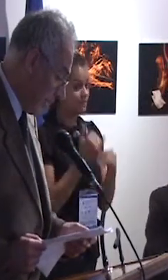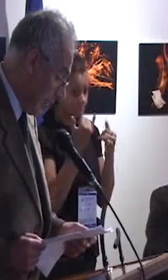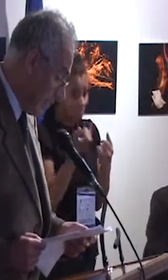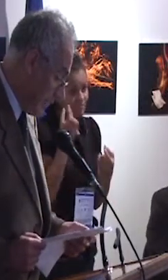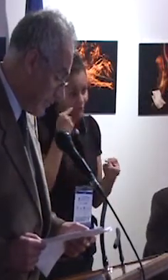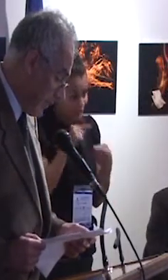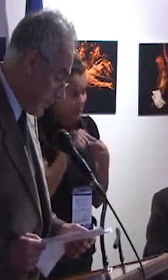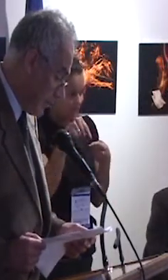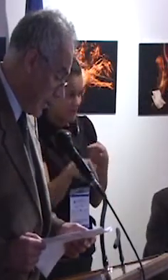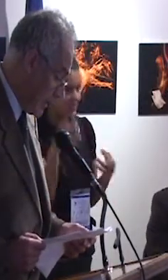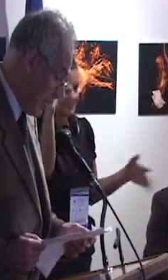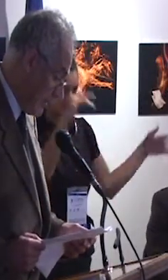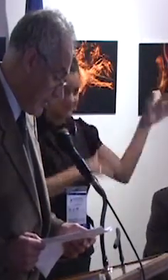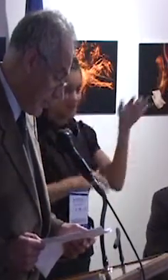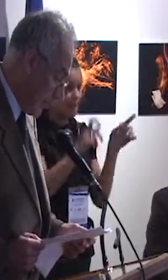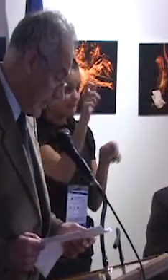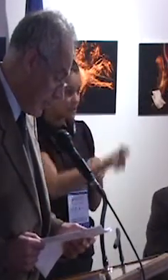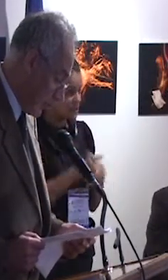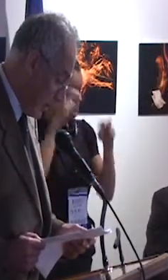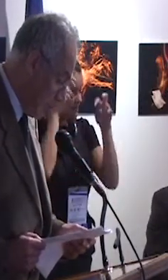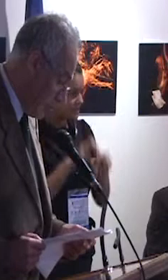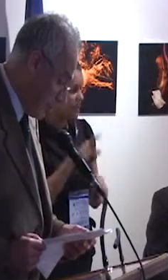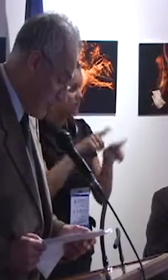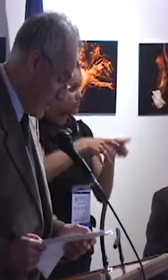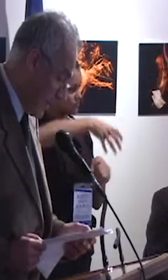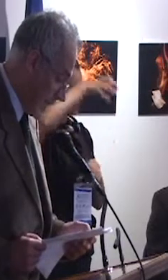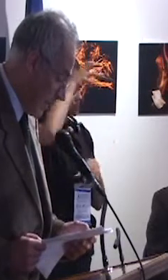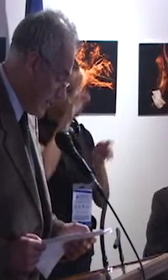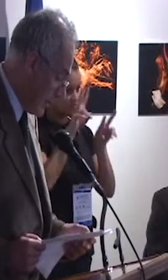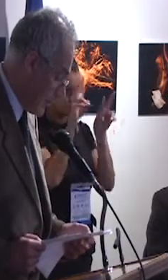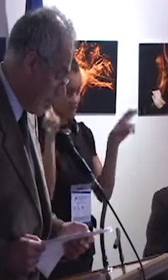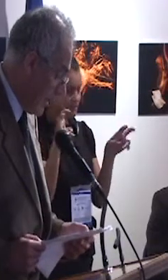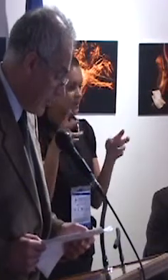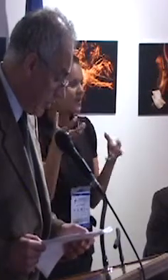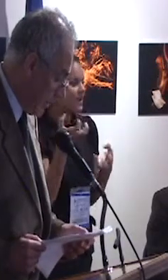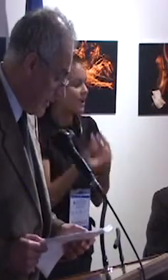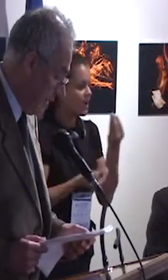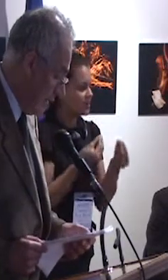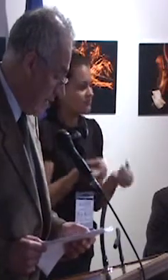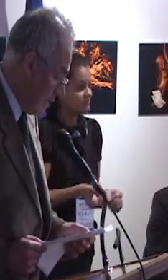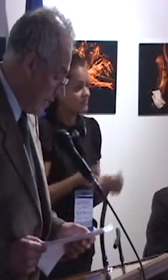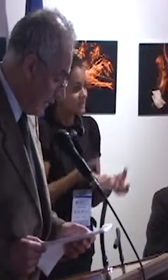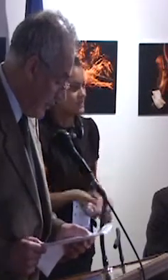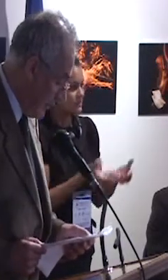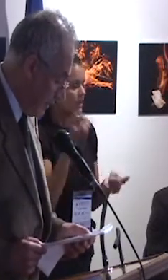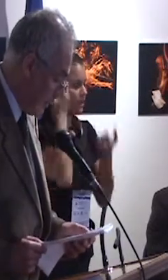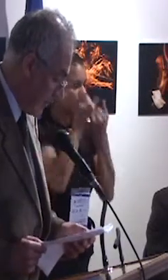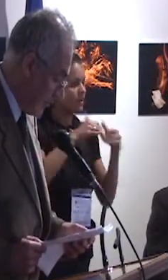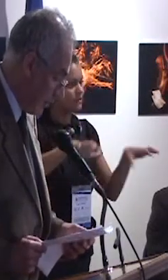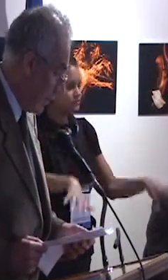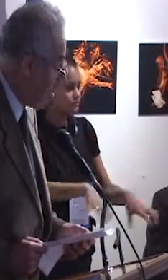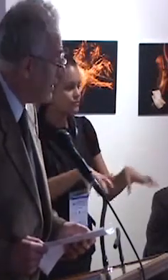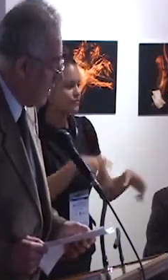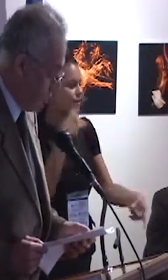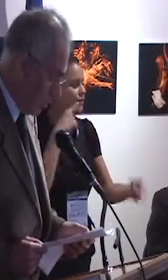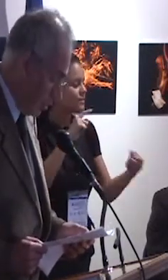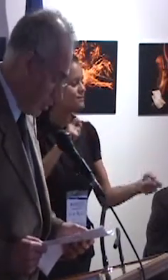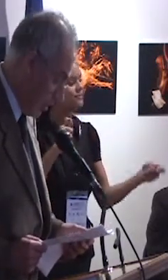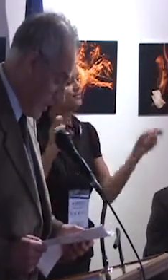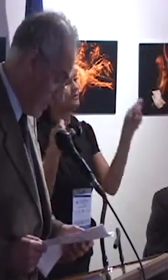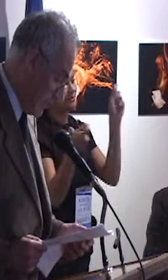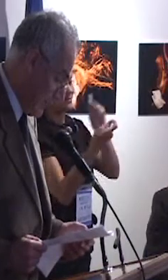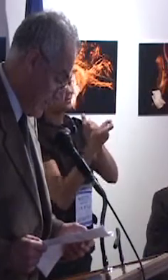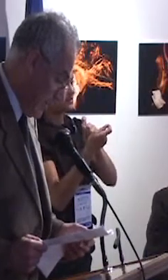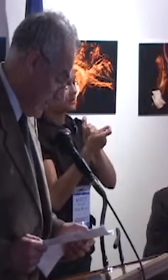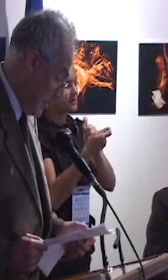los investigadores y expertos en el tema se proponen aportar luces para la realización de acciones efectivamente transformadoras en